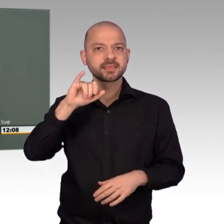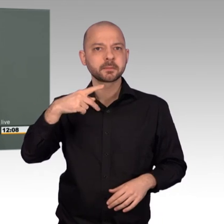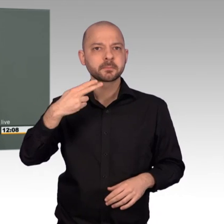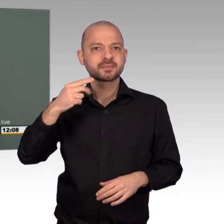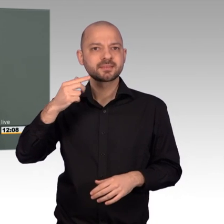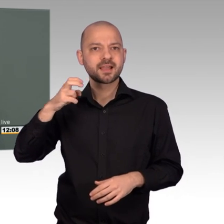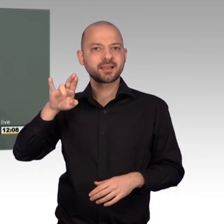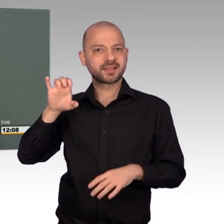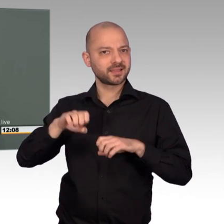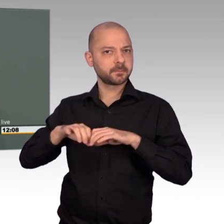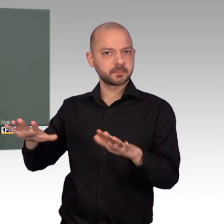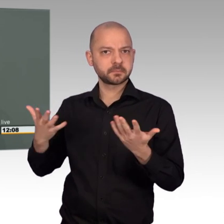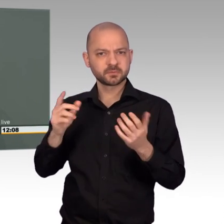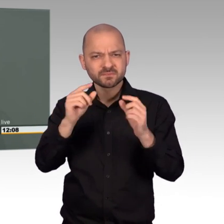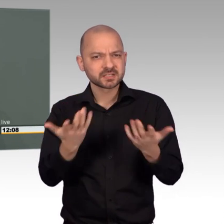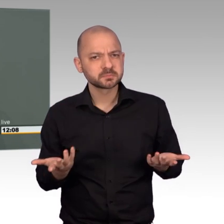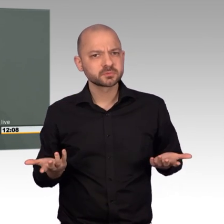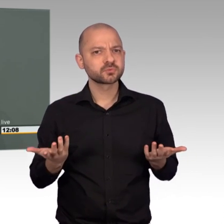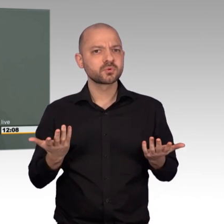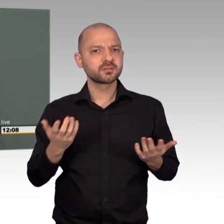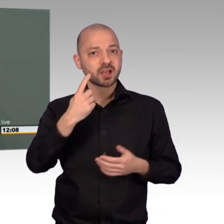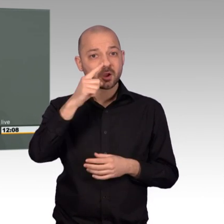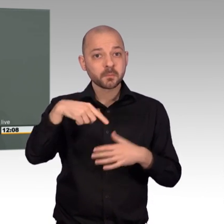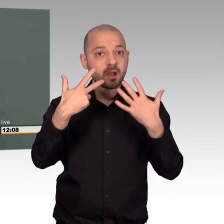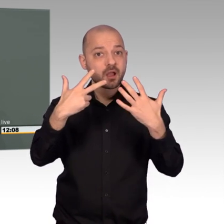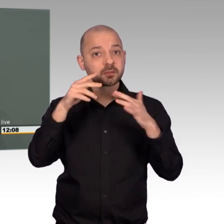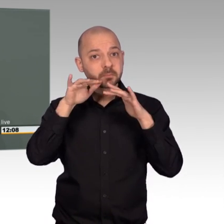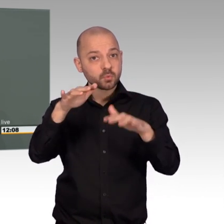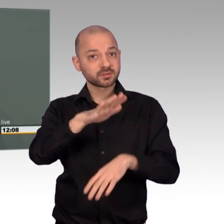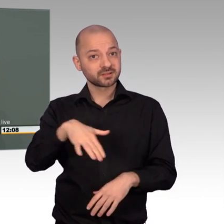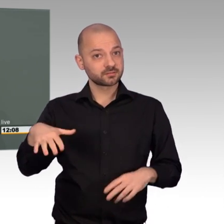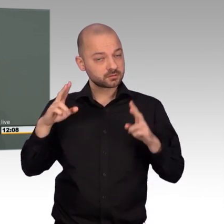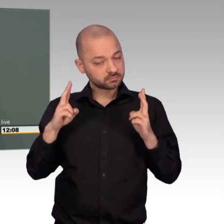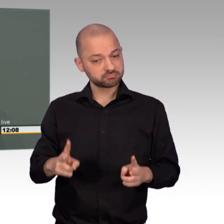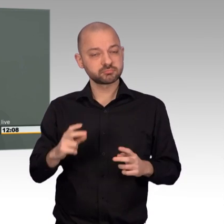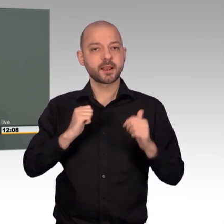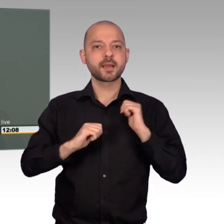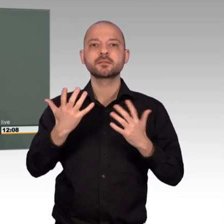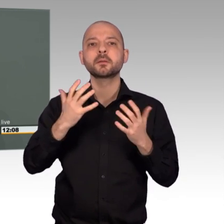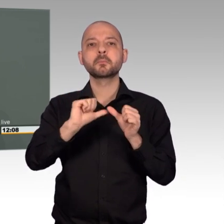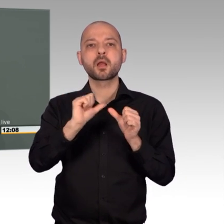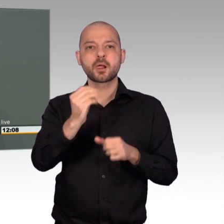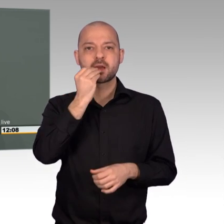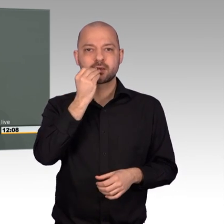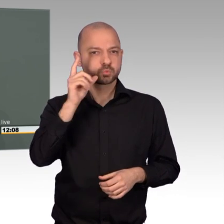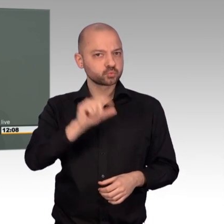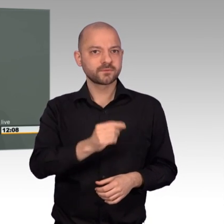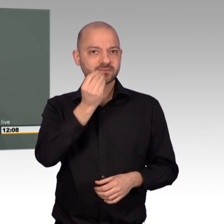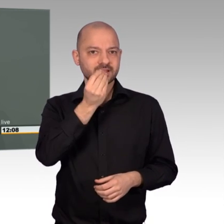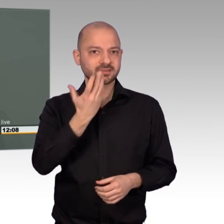Leben. 400.000 dieser Kinder kämpfen deshalb um ihr Leben. Diese Kinder wachsen im Dreck auf, gehen nicht